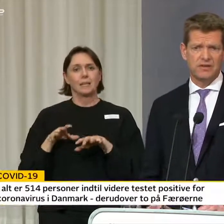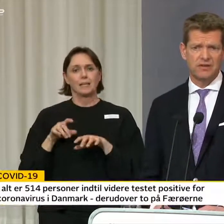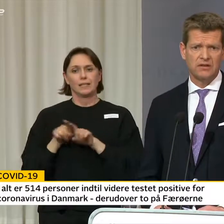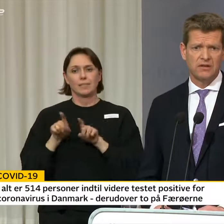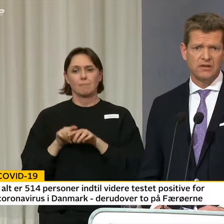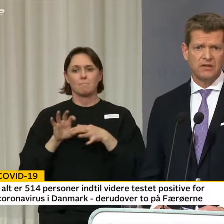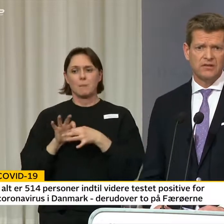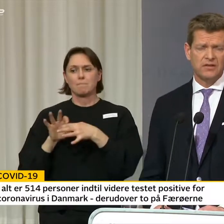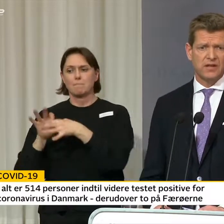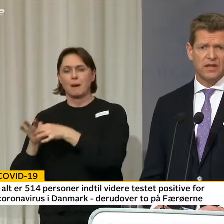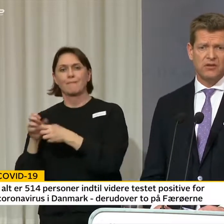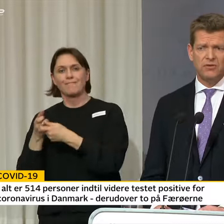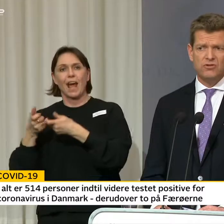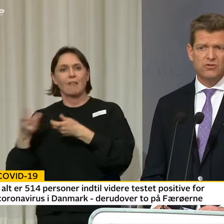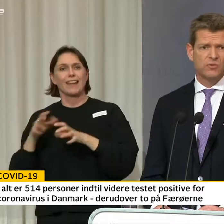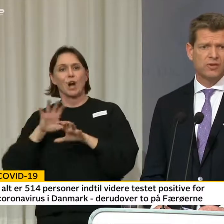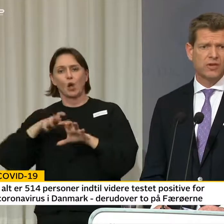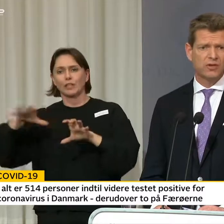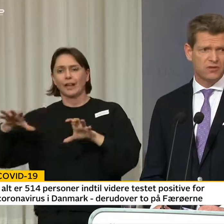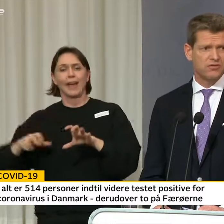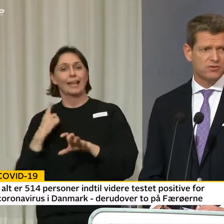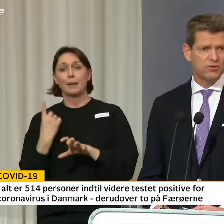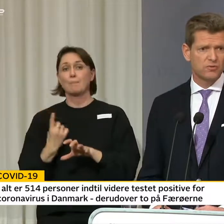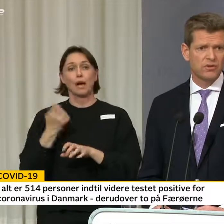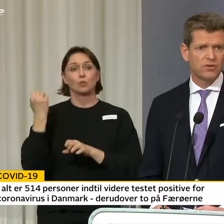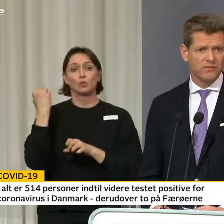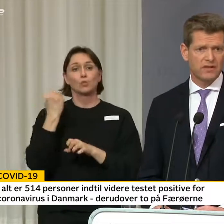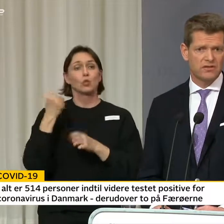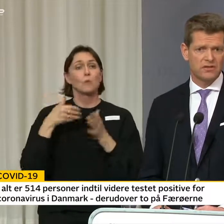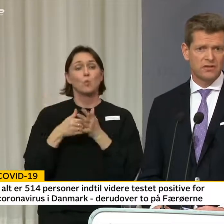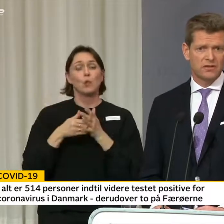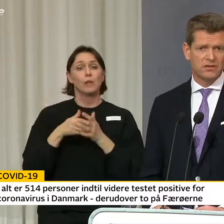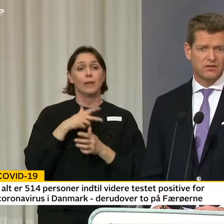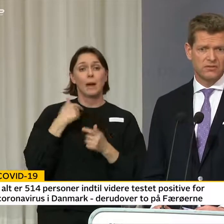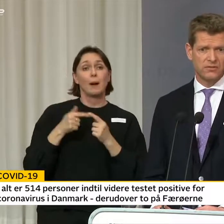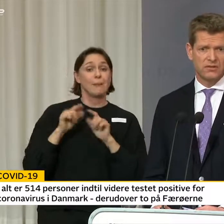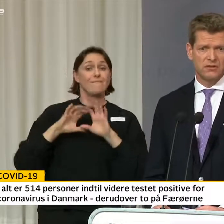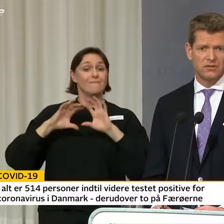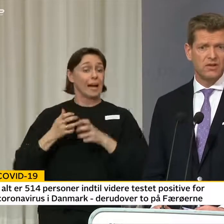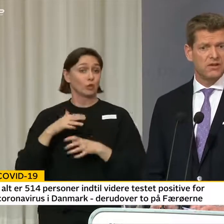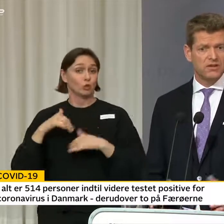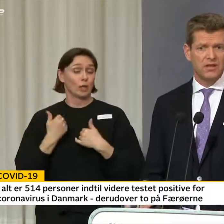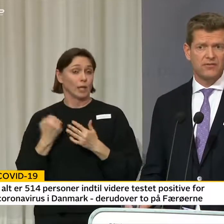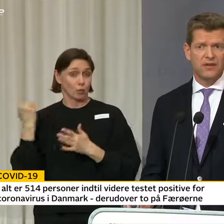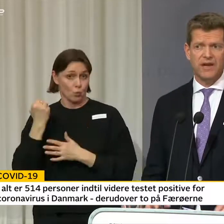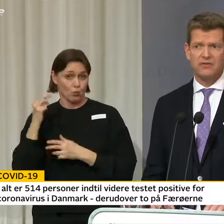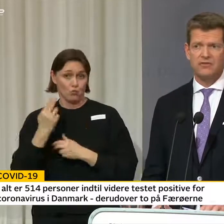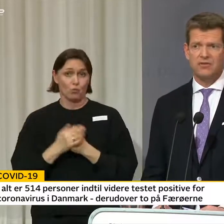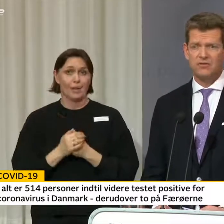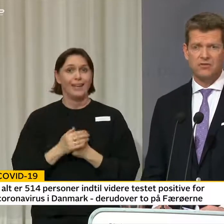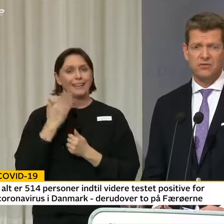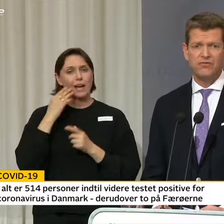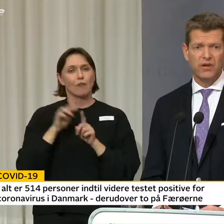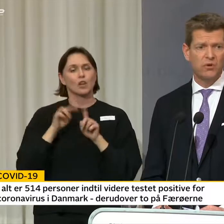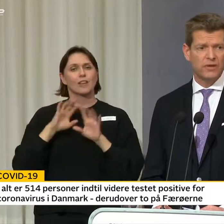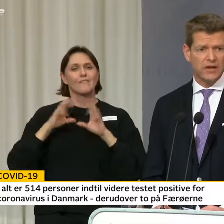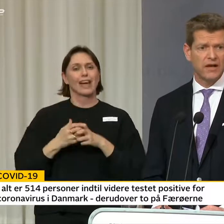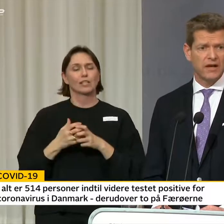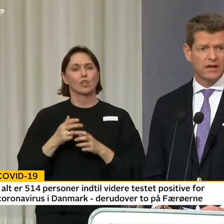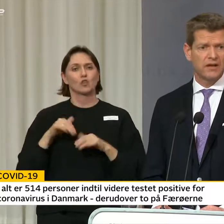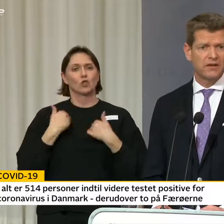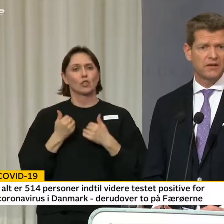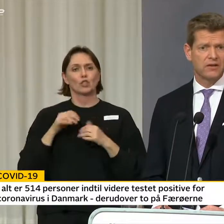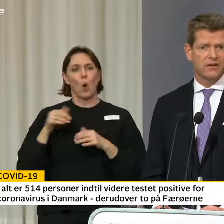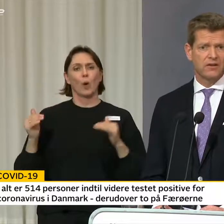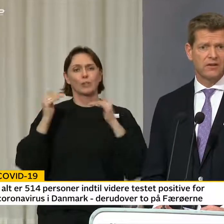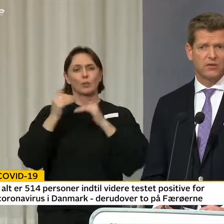kontinenter. Så det er ikke kun en trussel mod Danmark, er også en trussel mod verdenssundheden. Det er også derfor, at verdenssundhedsorganisationen WHO i dag